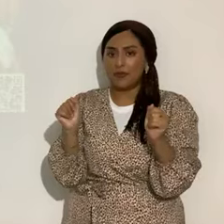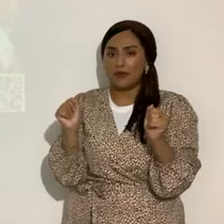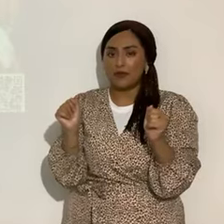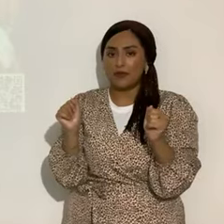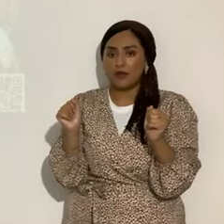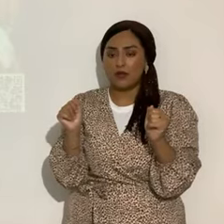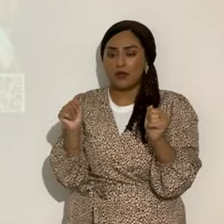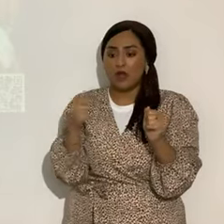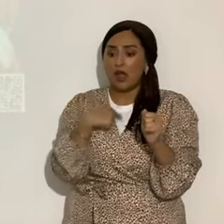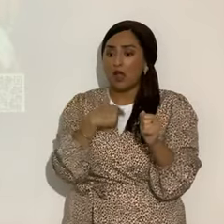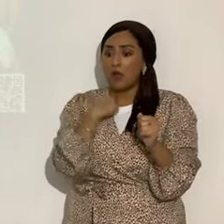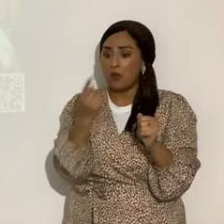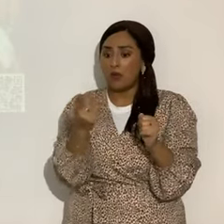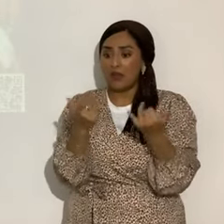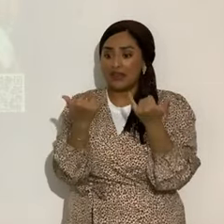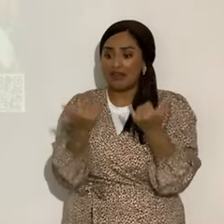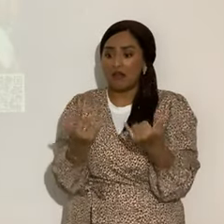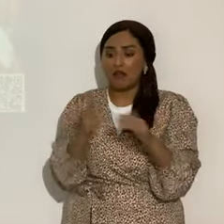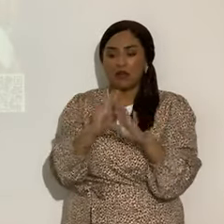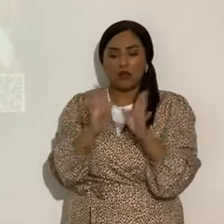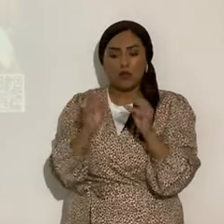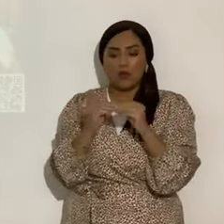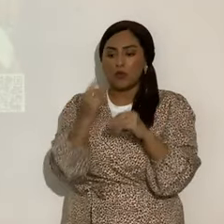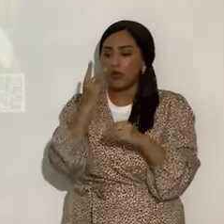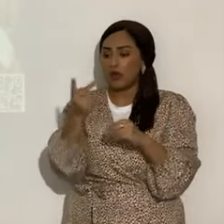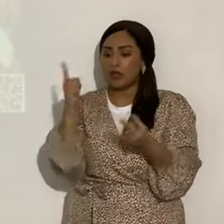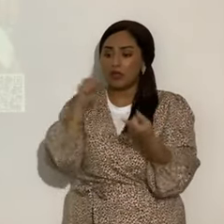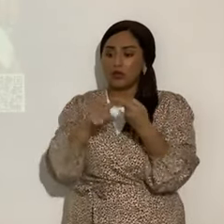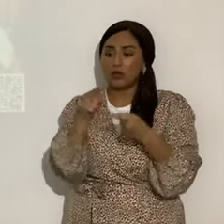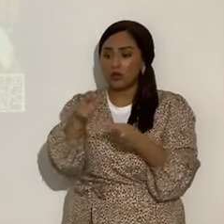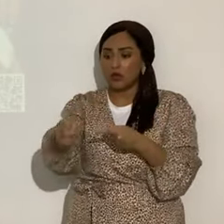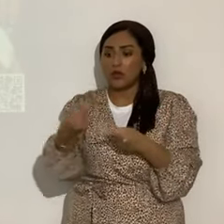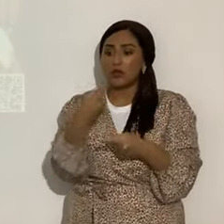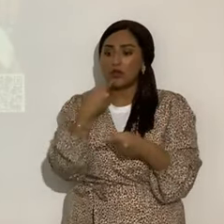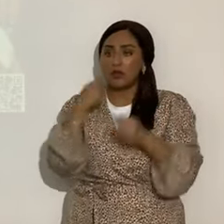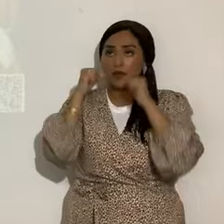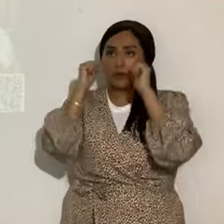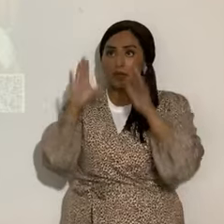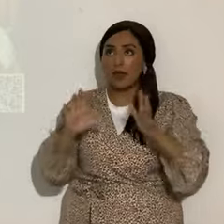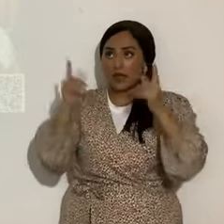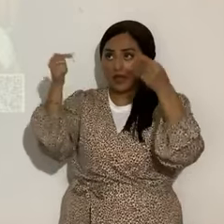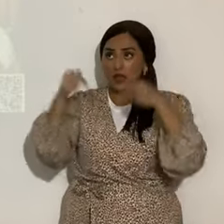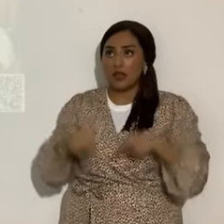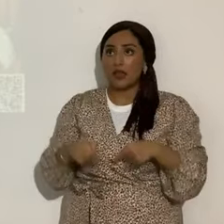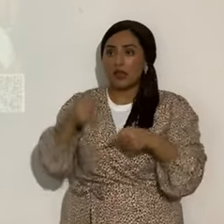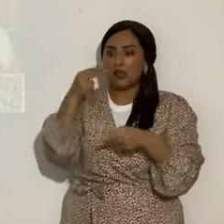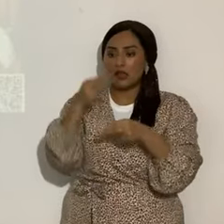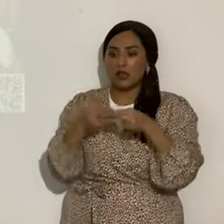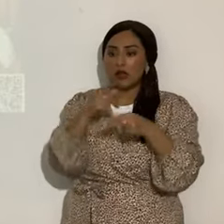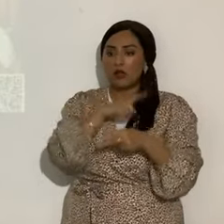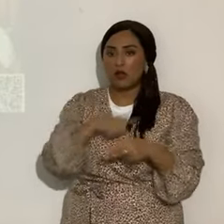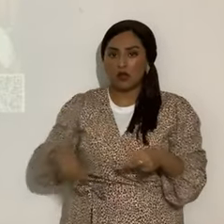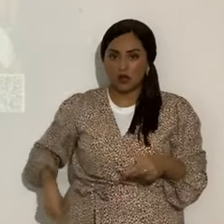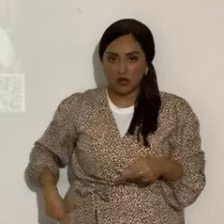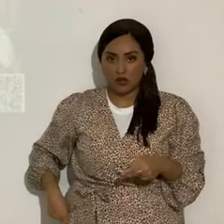Porque os digo que desde ahora no me veréis hasta que digáis, bendito el que viene en el nombre del Adón. Barujatá, donay, Yahweh.